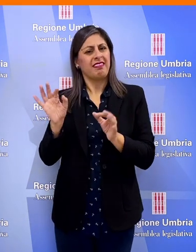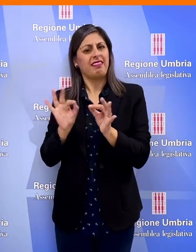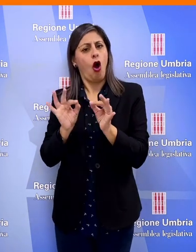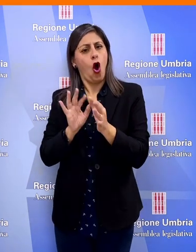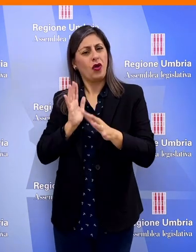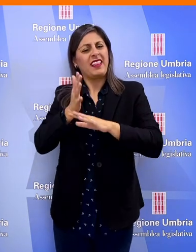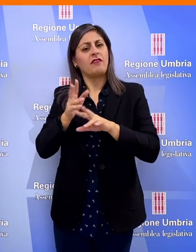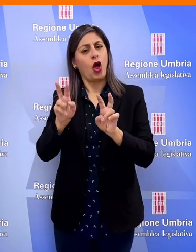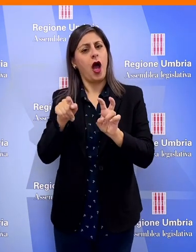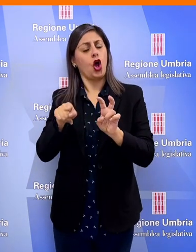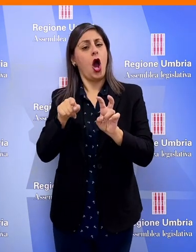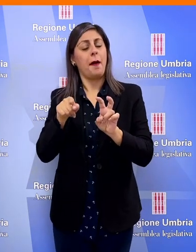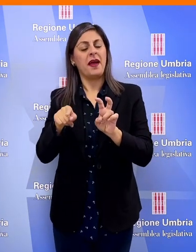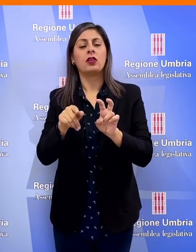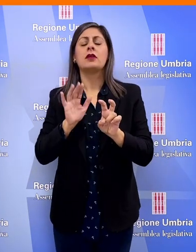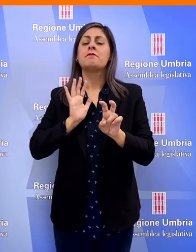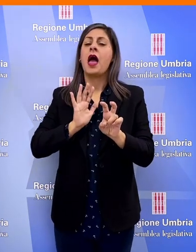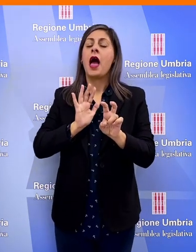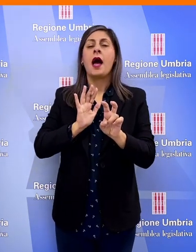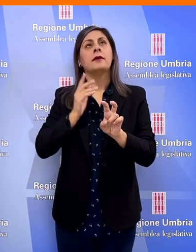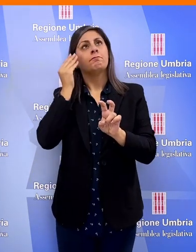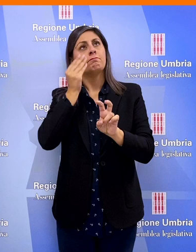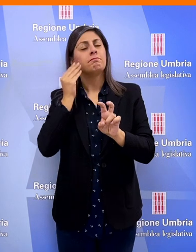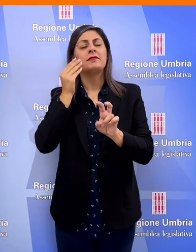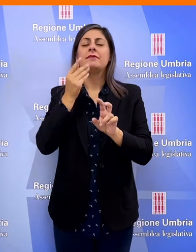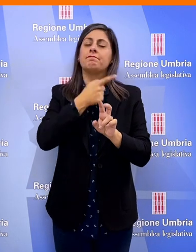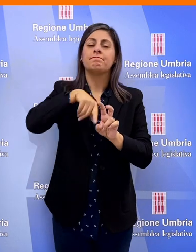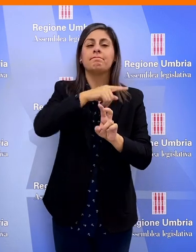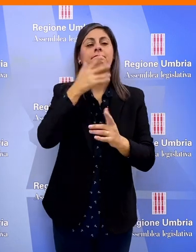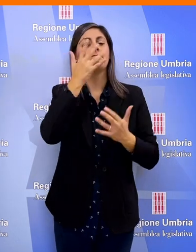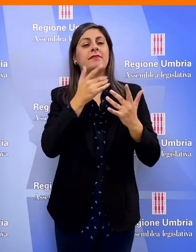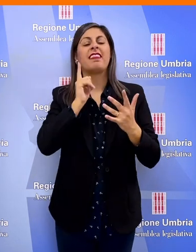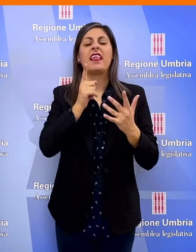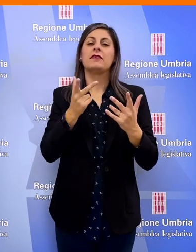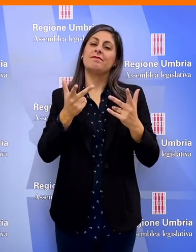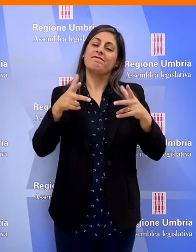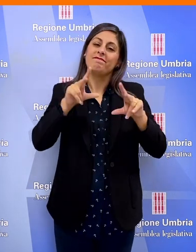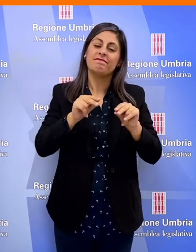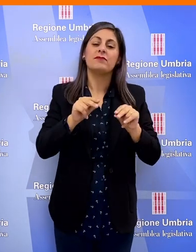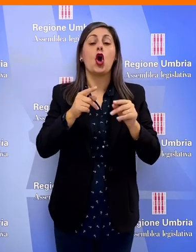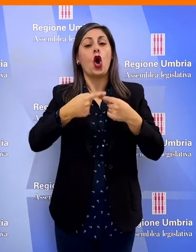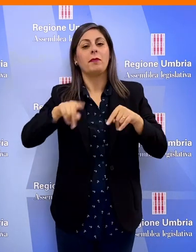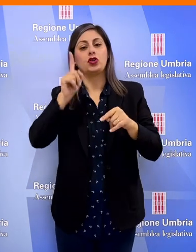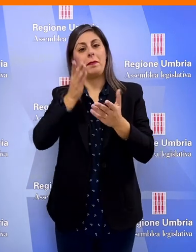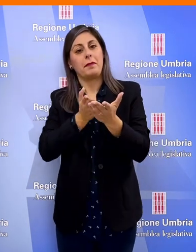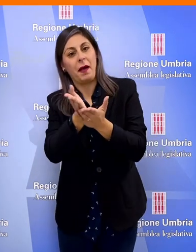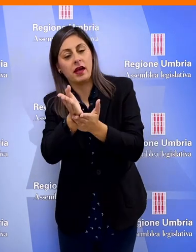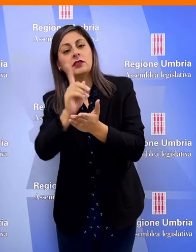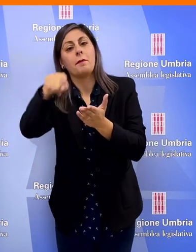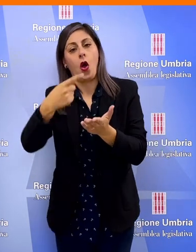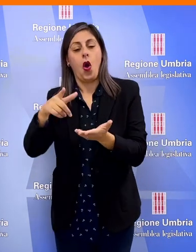ostili a intervenire su questa tematica hanno ritenuto necessario, ritenevano necessario un ulteriore passaggio in